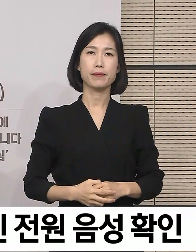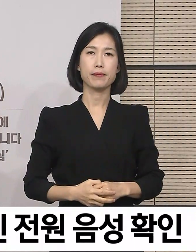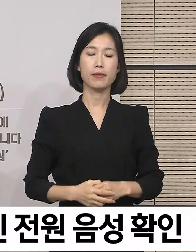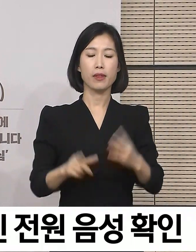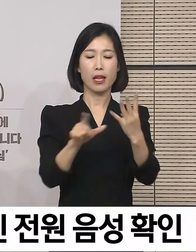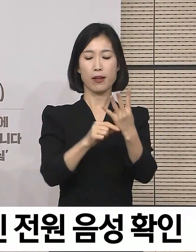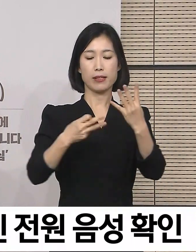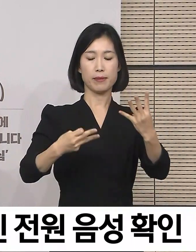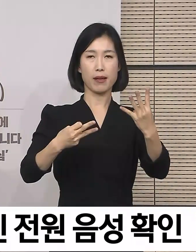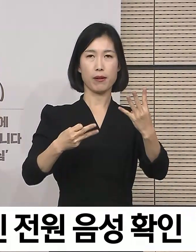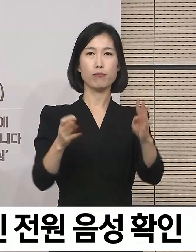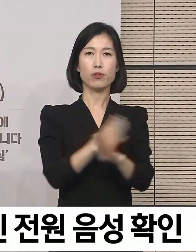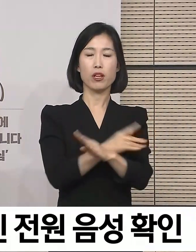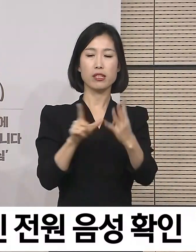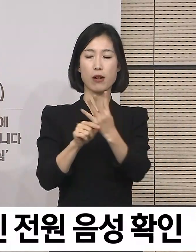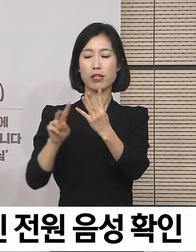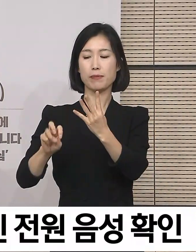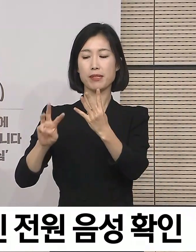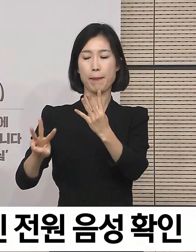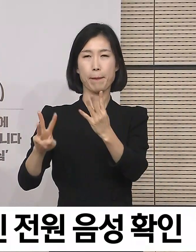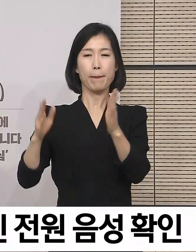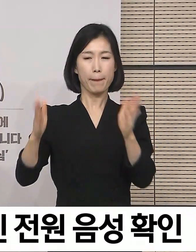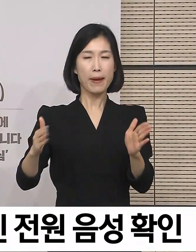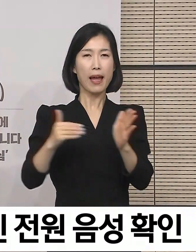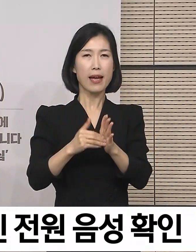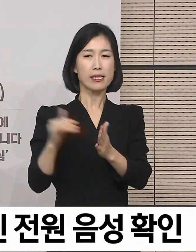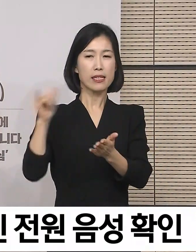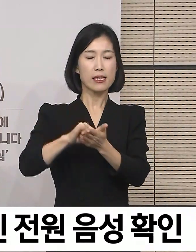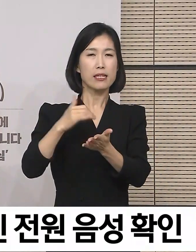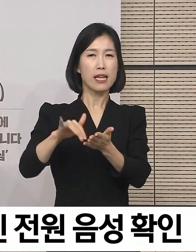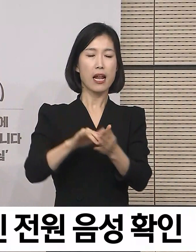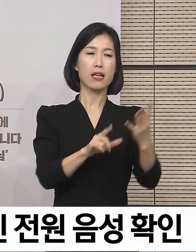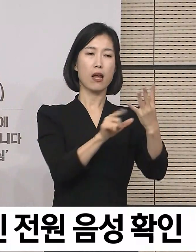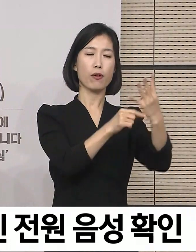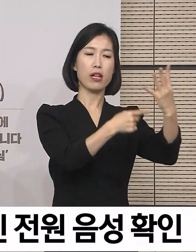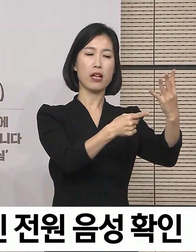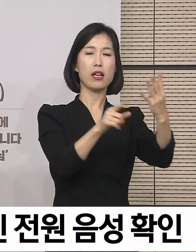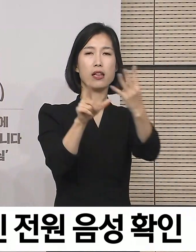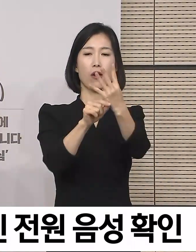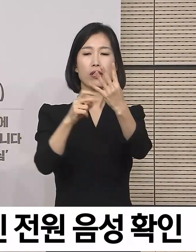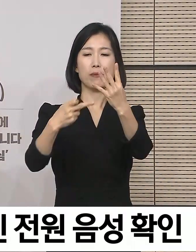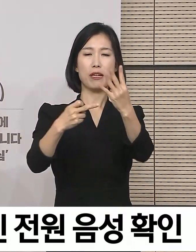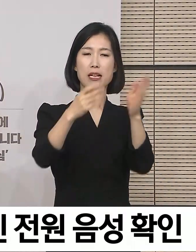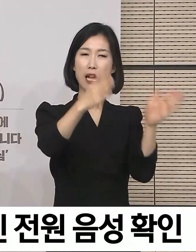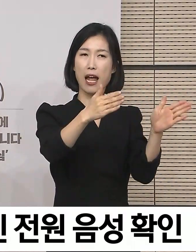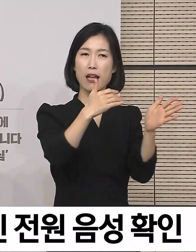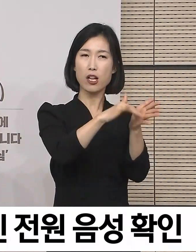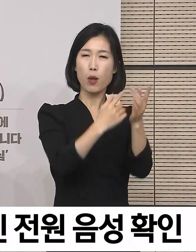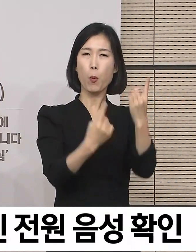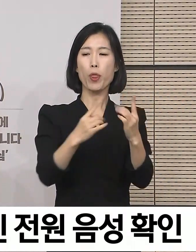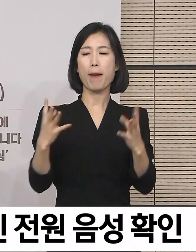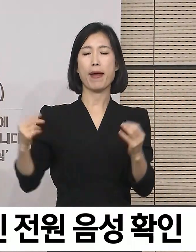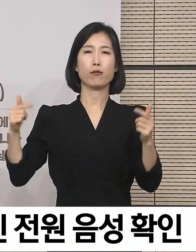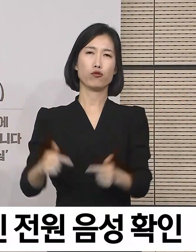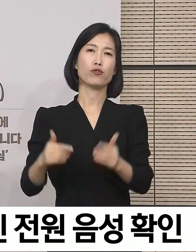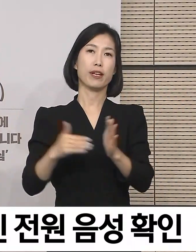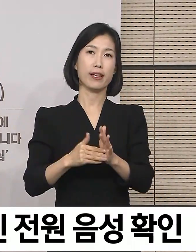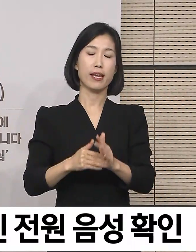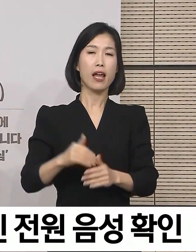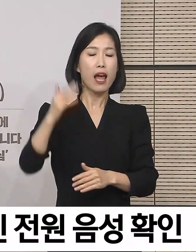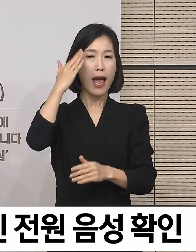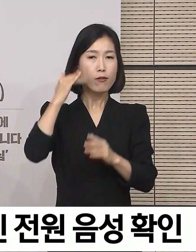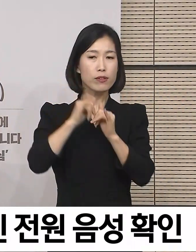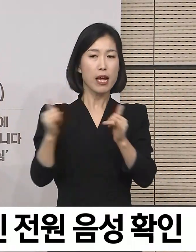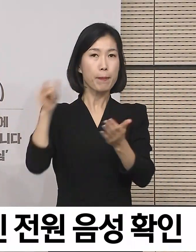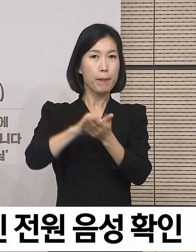4월 13일부터 23일 사이 입국자는 4월 1일부터 12일 사이 입국자보다 감소하였습니다. 우리 국민